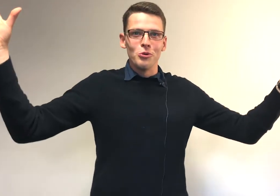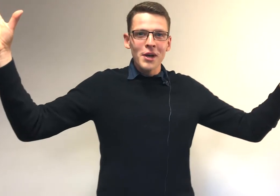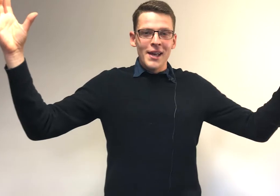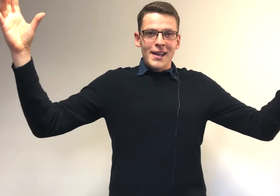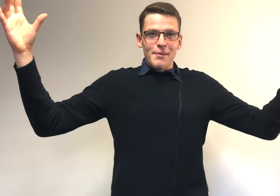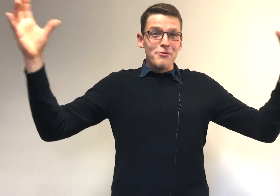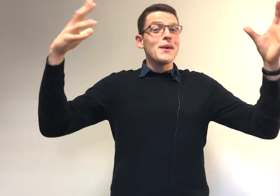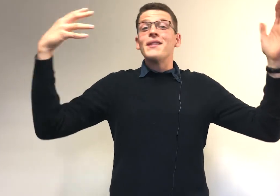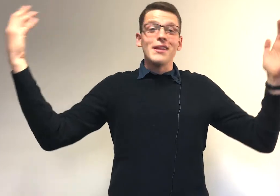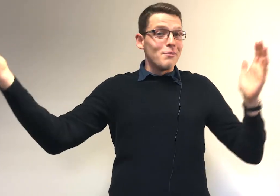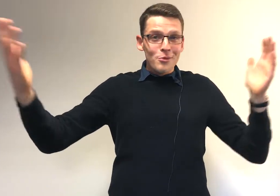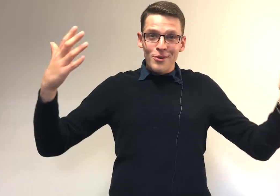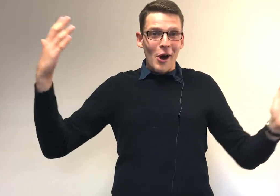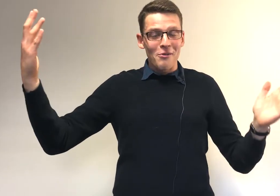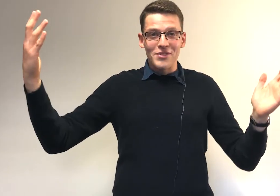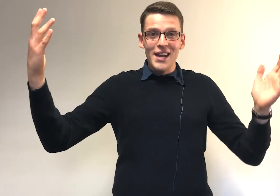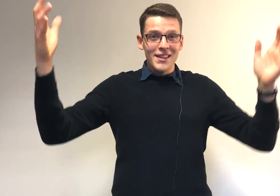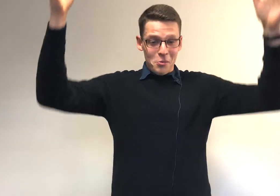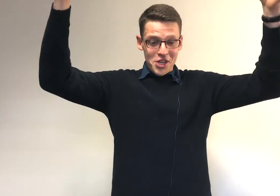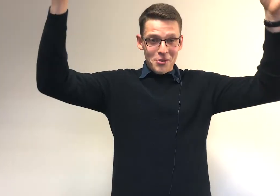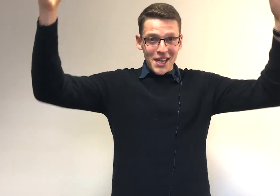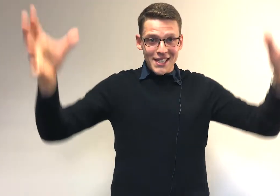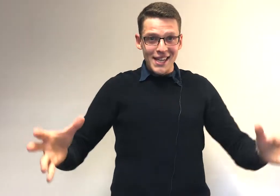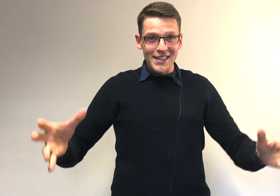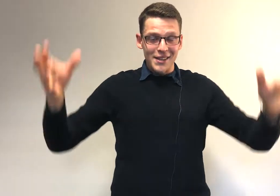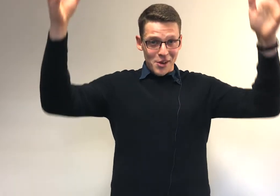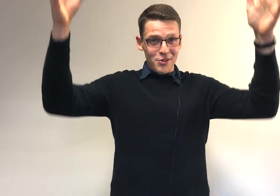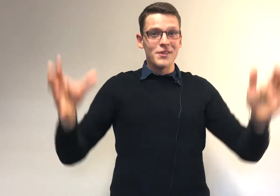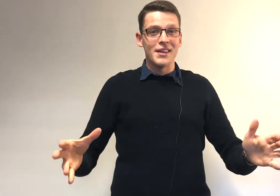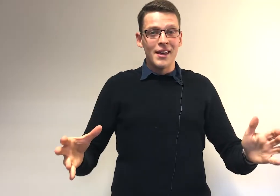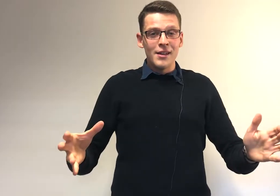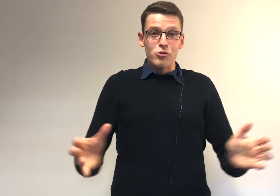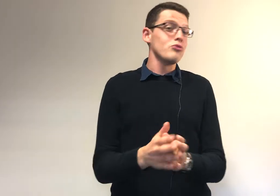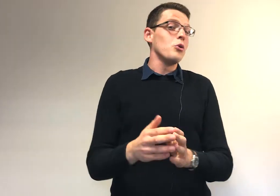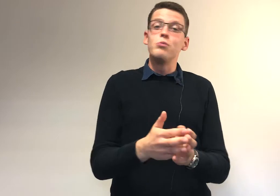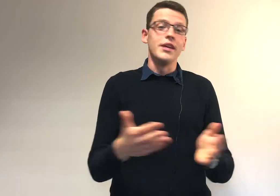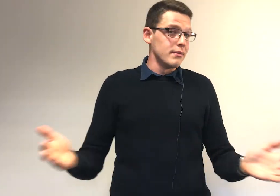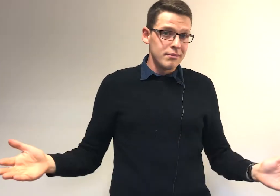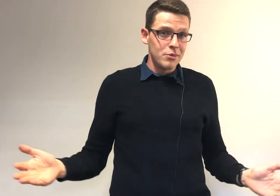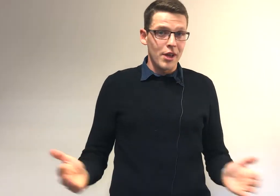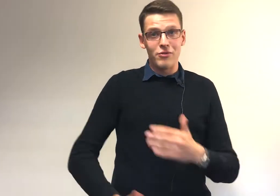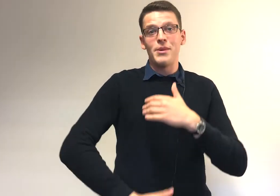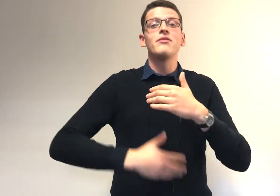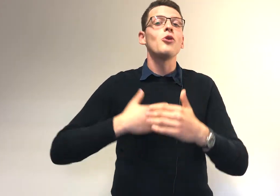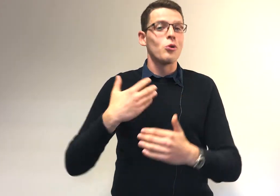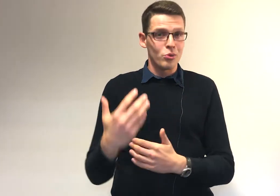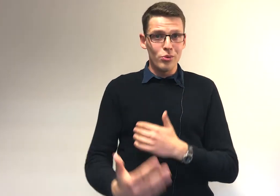nous. Mais vu qu'il a pas de syllabus en fiale, tu es obligé de les cristalliser, de les noter. Sinon, tu vas oublier. Et tu vas bien vite te rendre compte